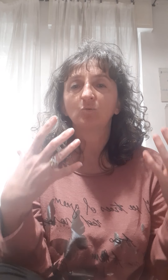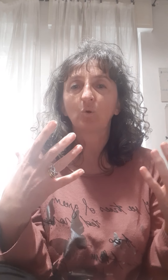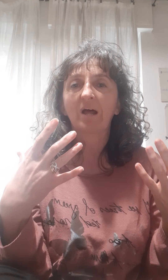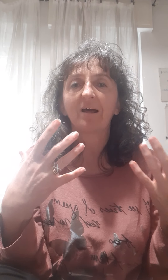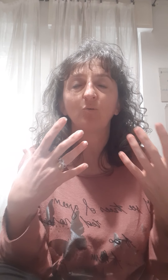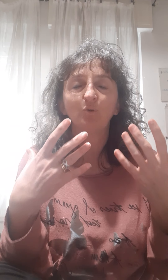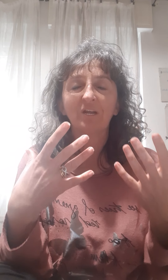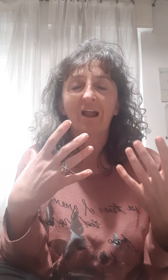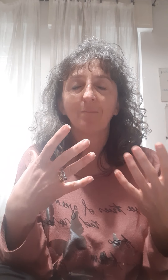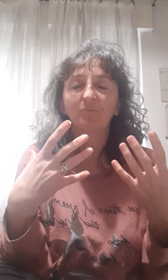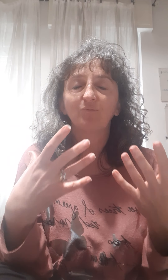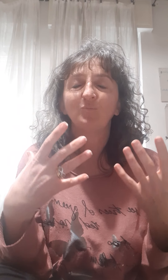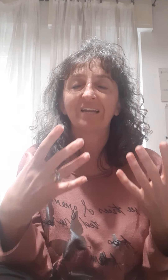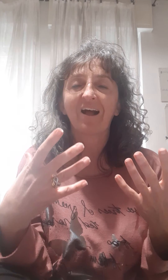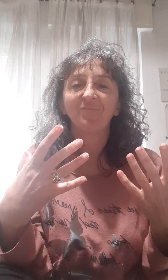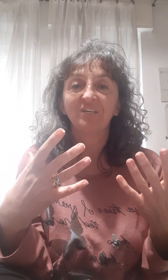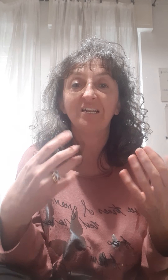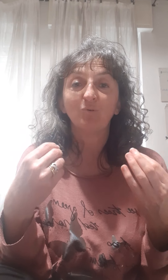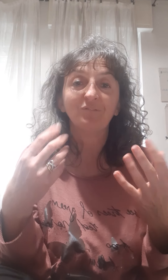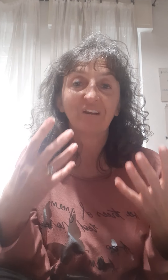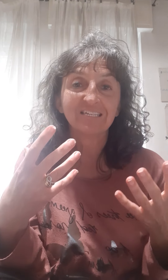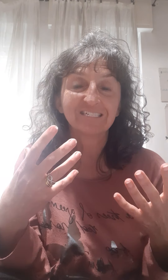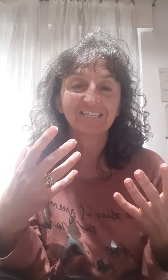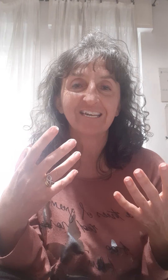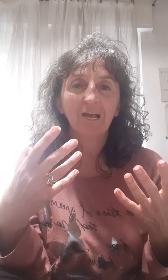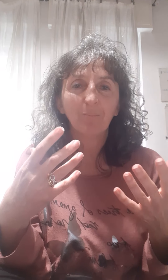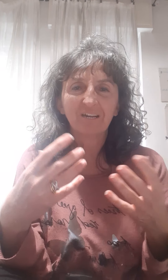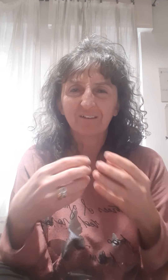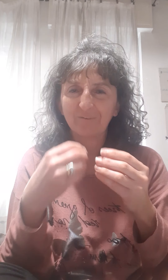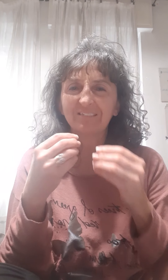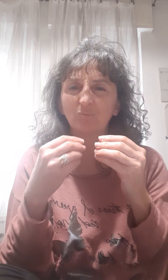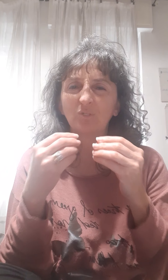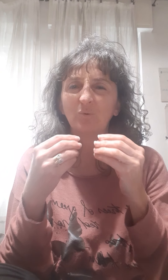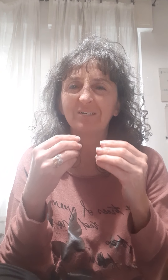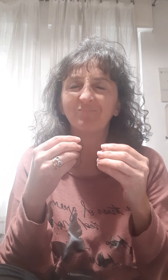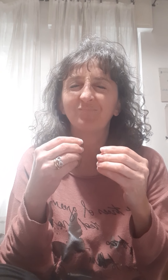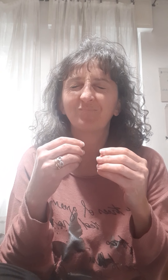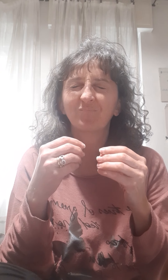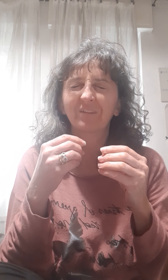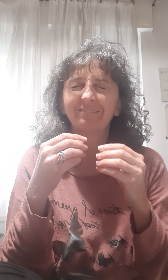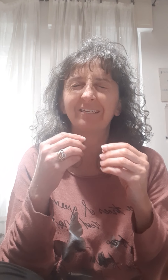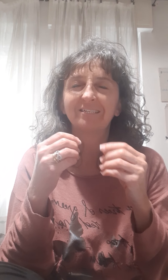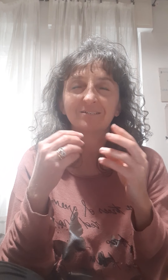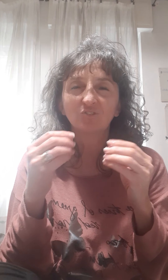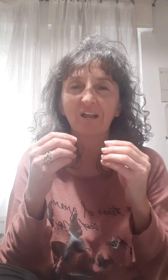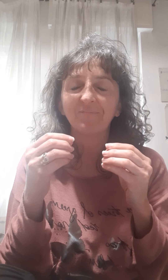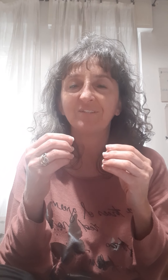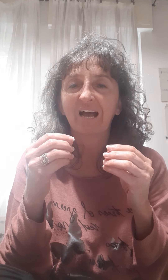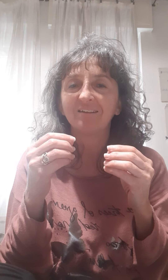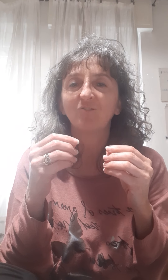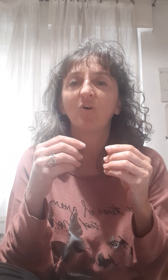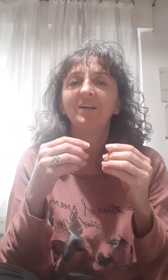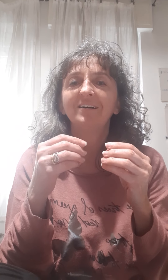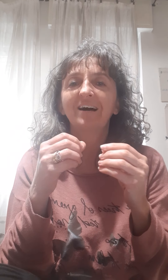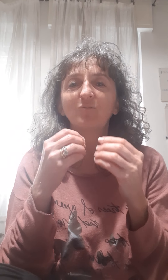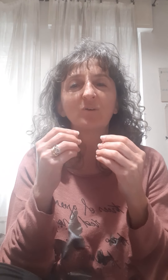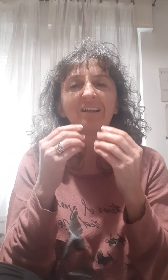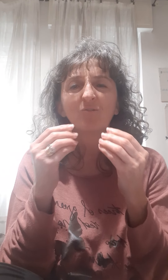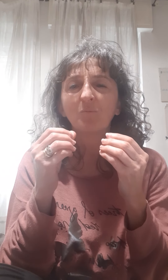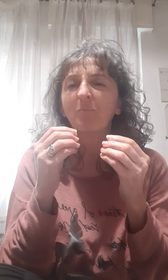odorerà, profumerà di limoni freschi perché veramente tutti quei detergenti hanno quell'aroma un po'